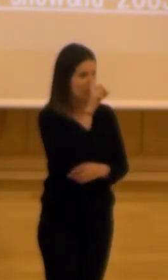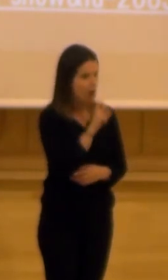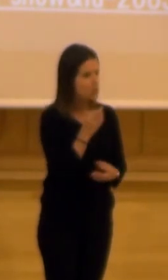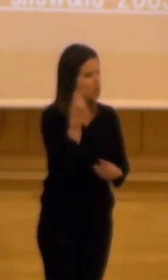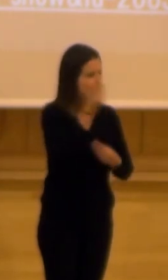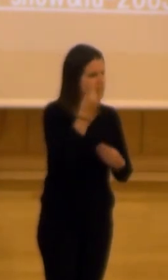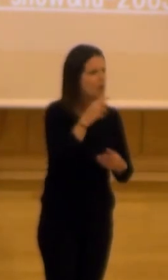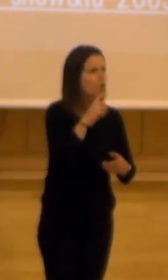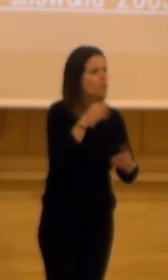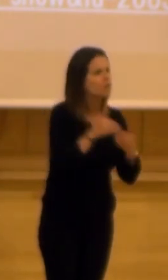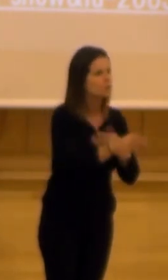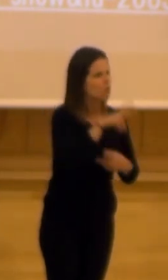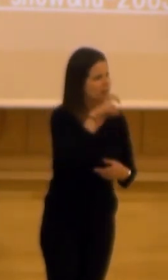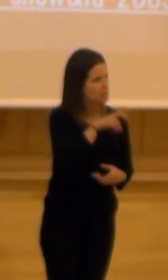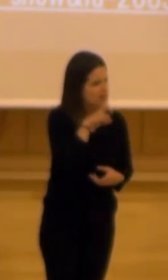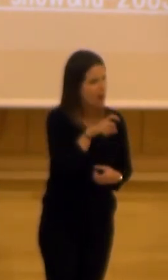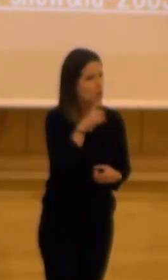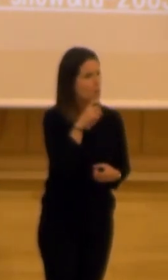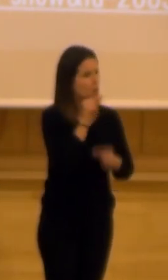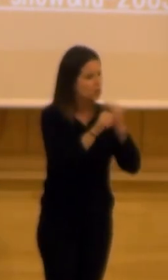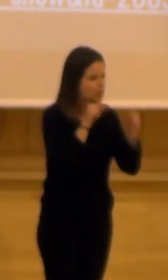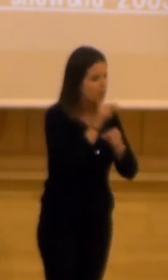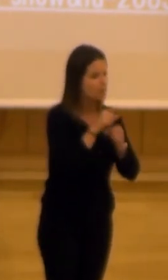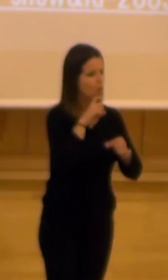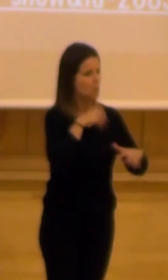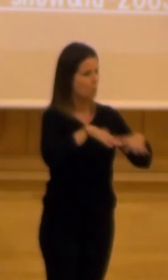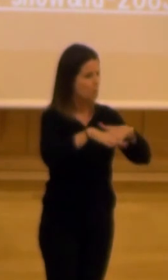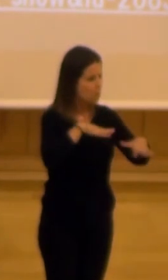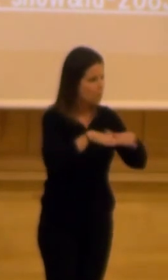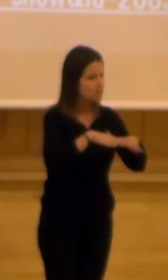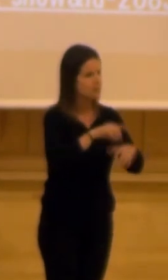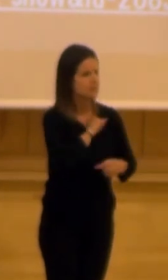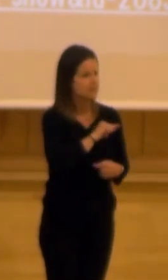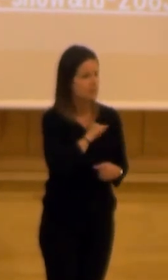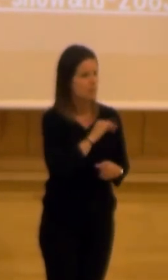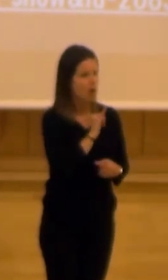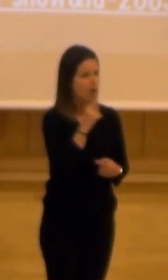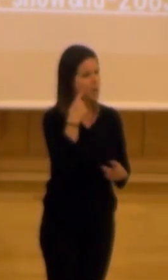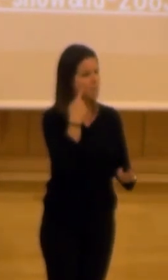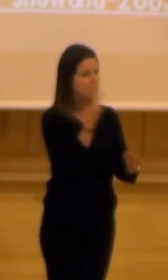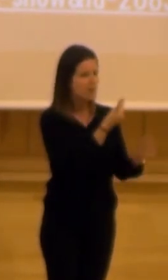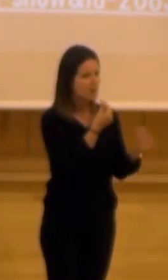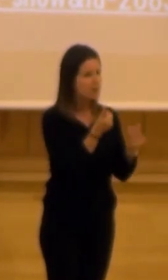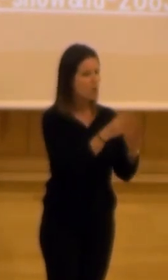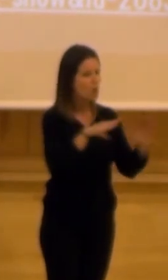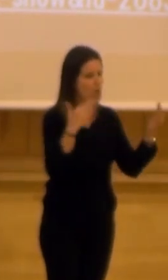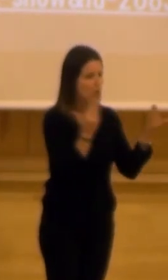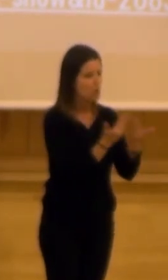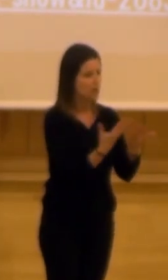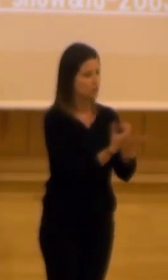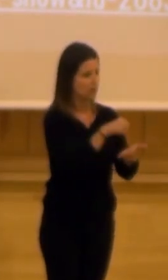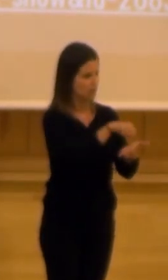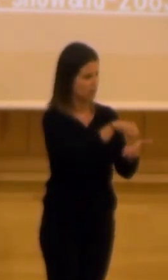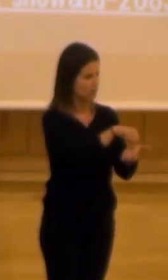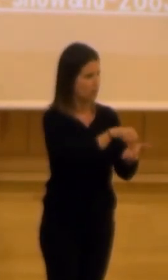que pensar cómo van a respirar ellos y cómo nos movemos y si nos sentimos bueno si tenemos una percepción global de nuestra